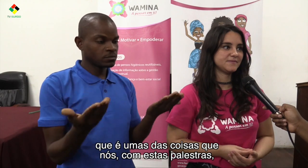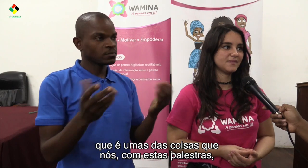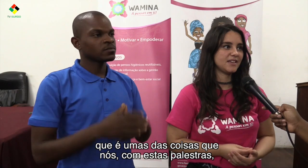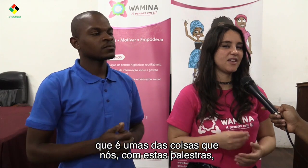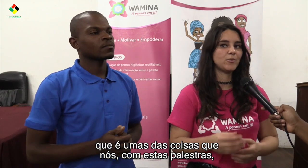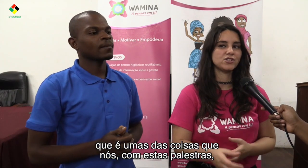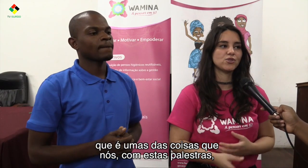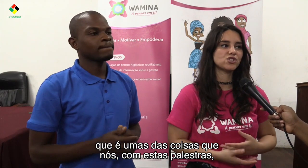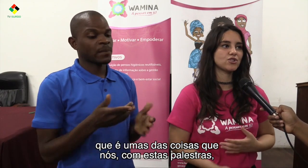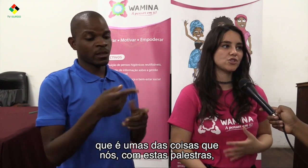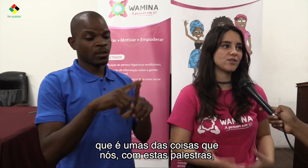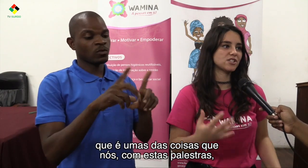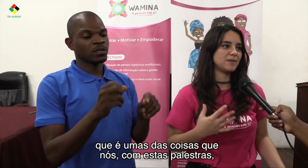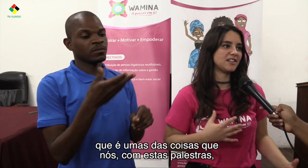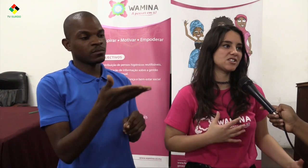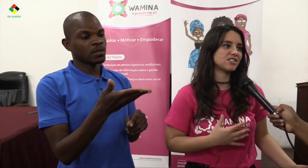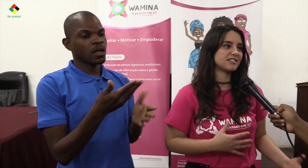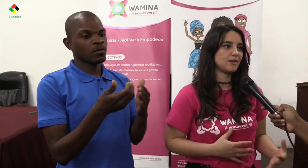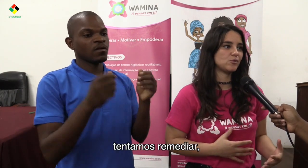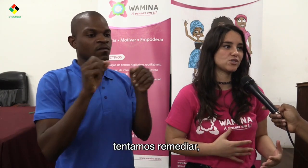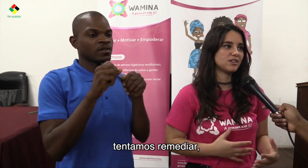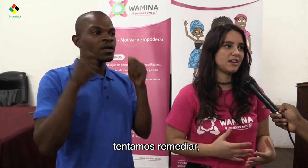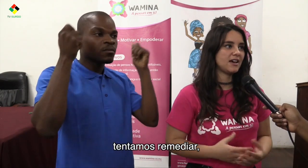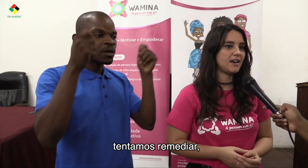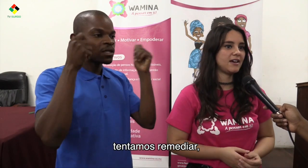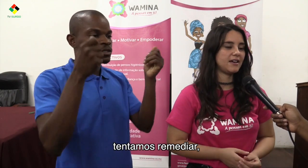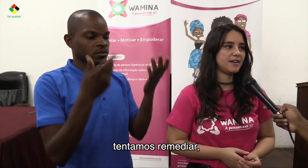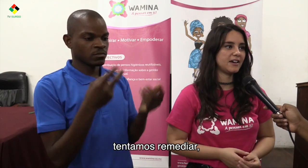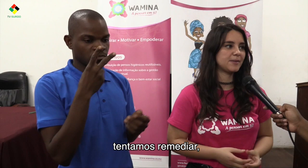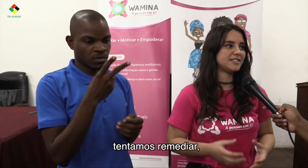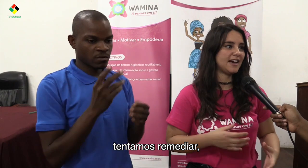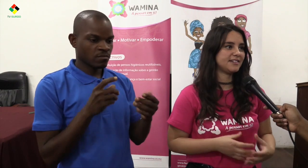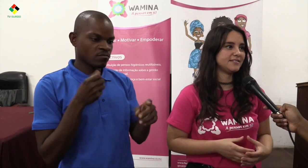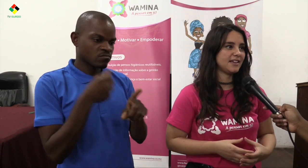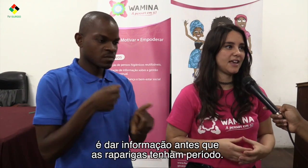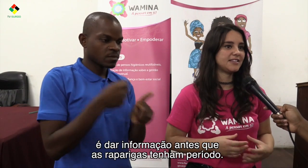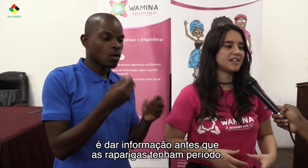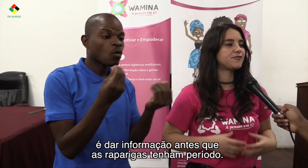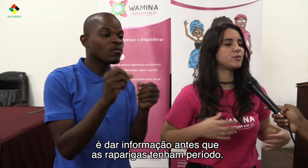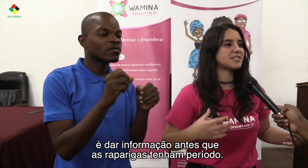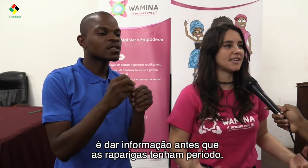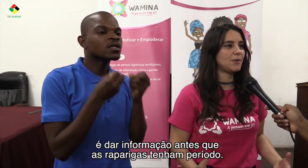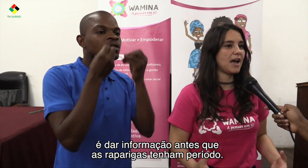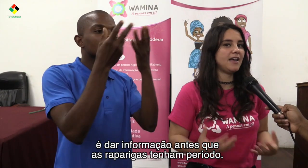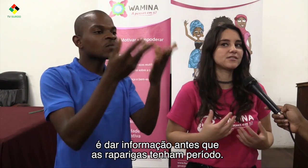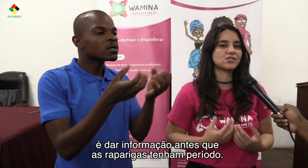que é uma das coisas que nós com estas palestras tentamos remediar é dar a informação antes